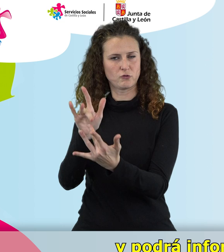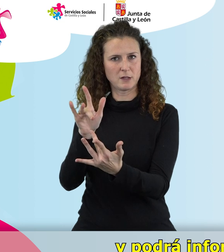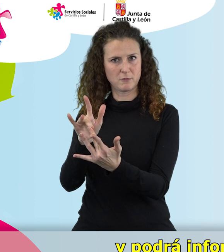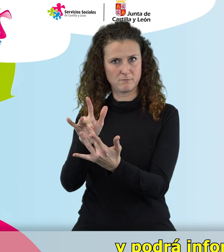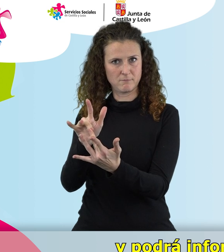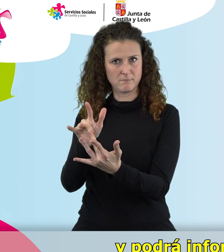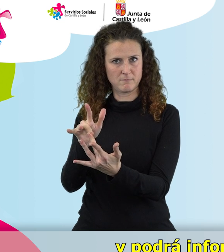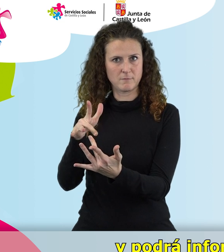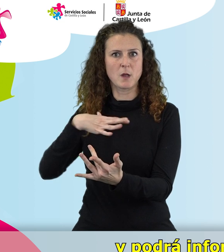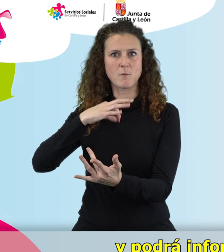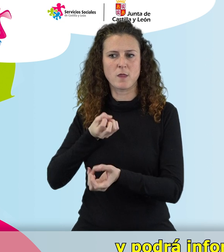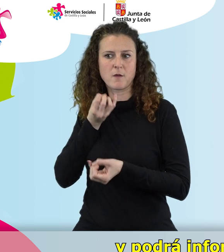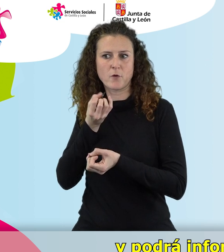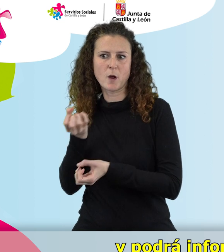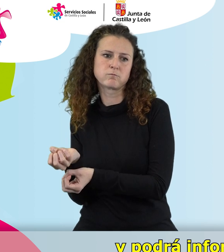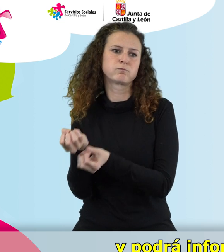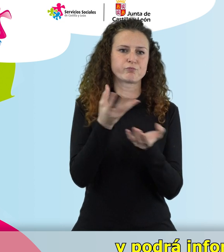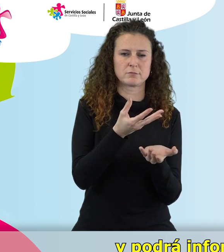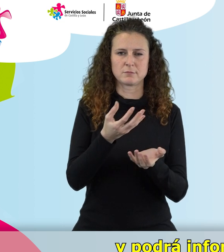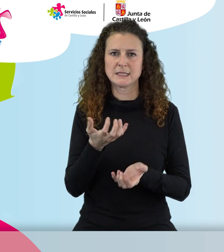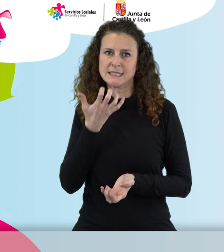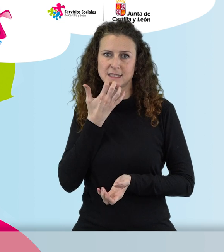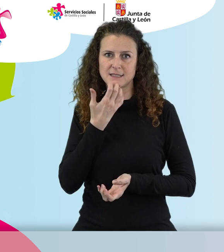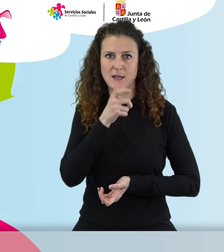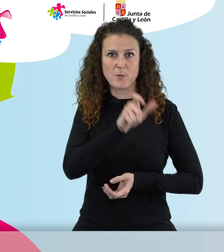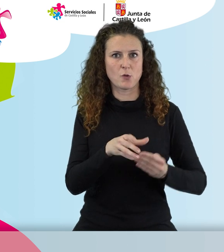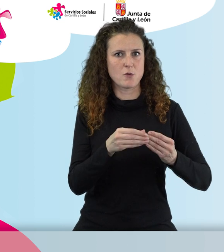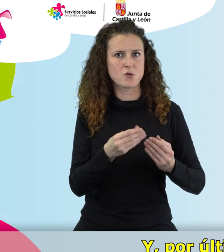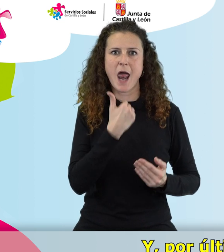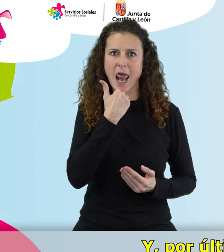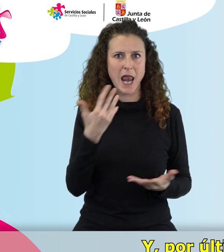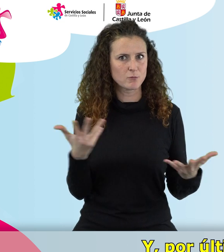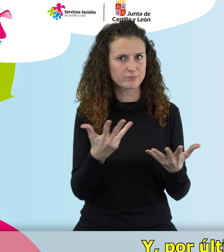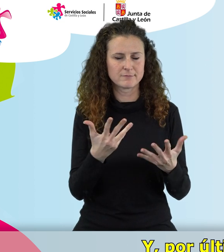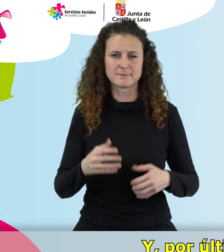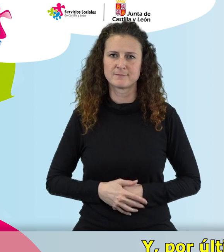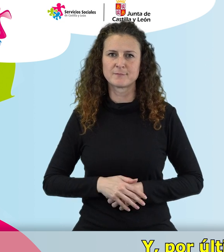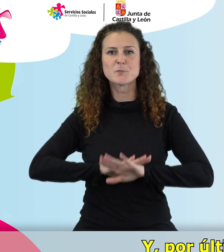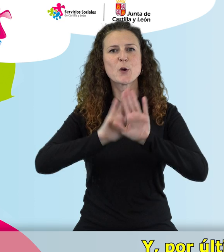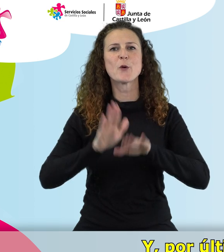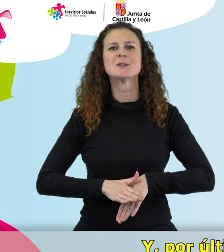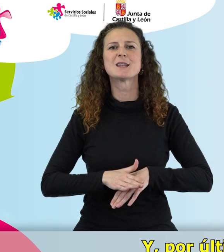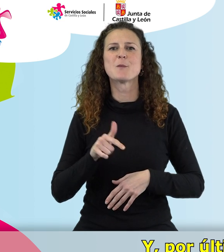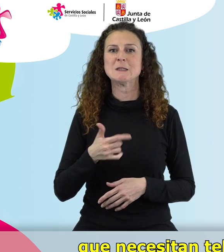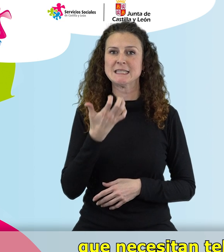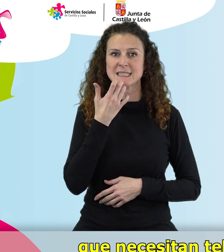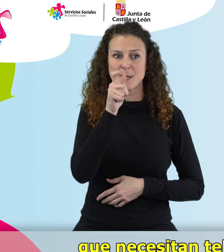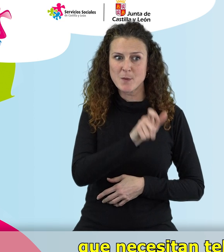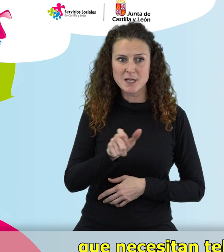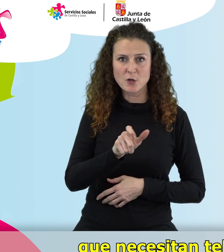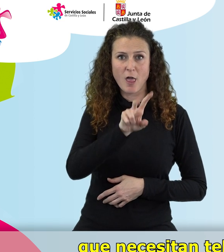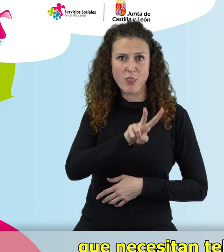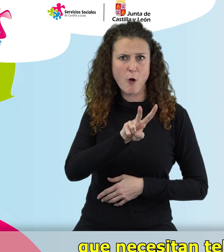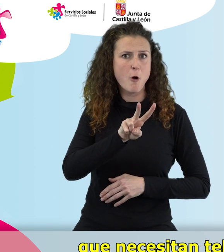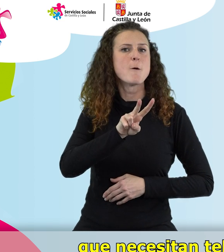y podrá informarles si le ocurre algo. Y por último, cuando dos o más personas que